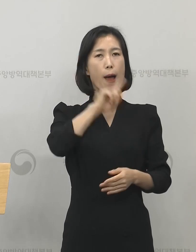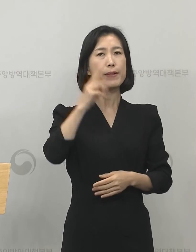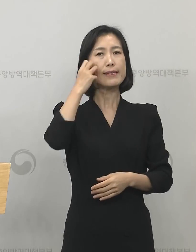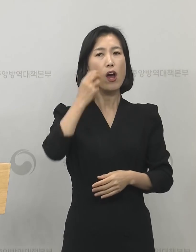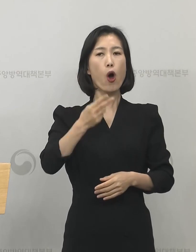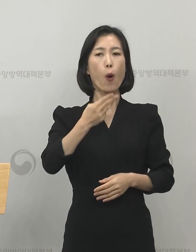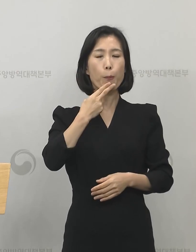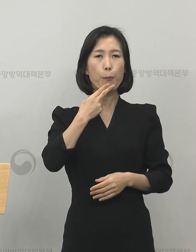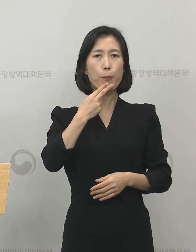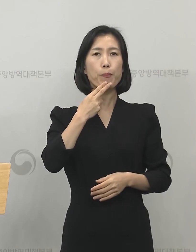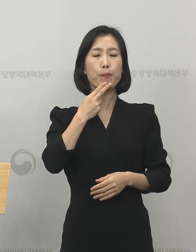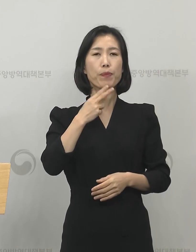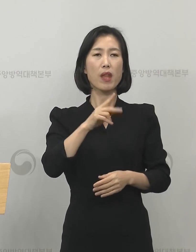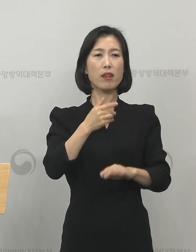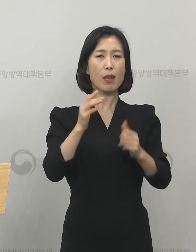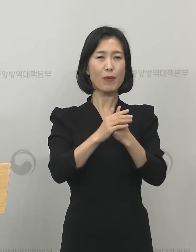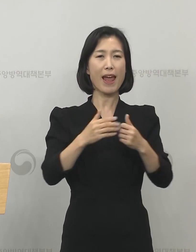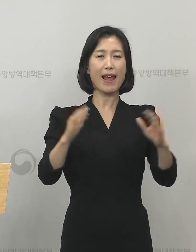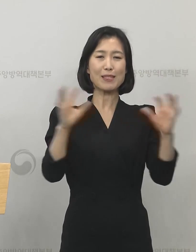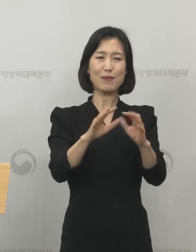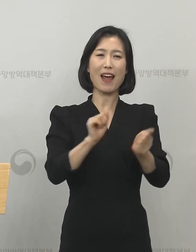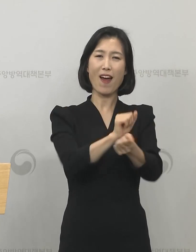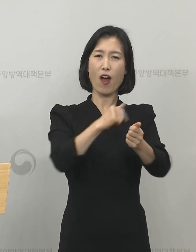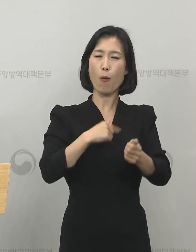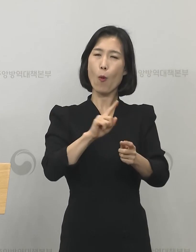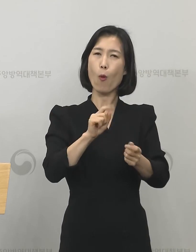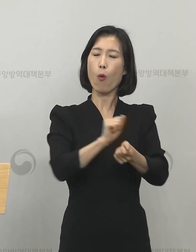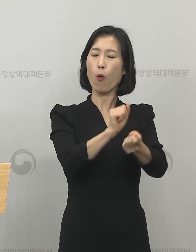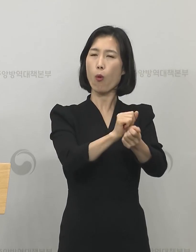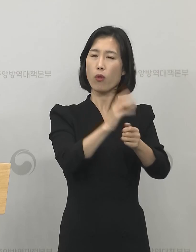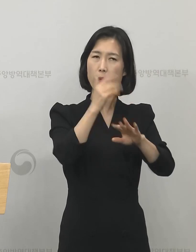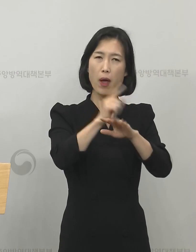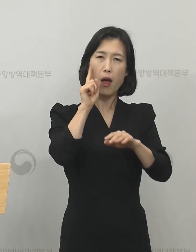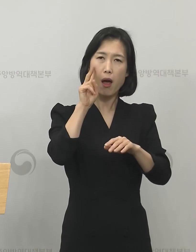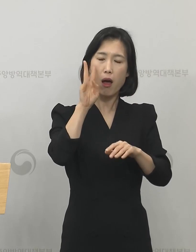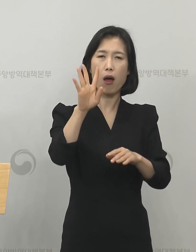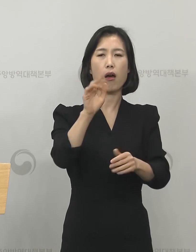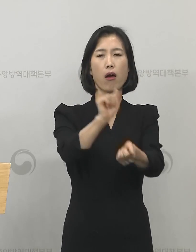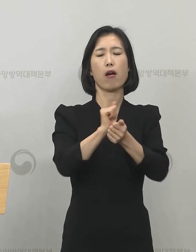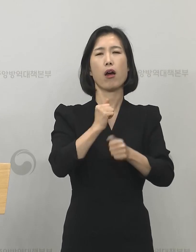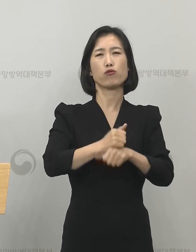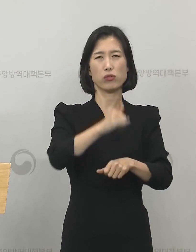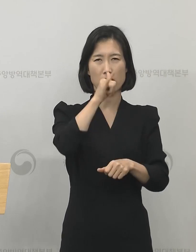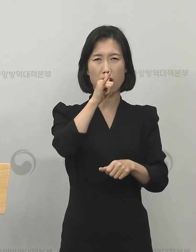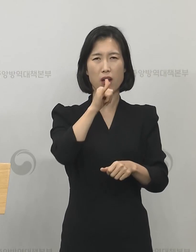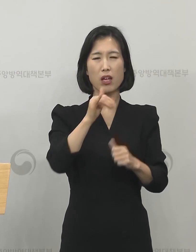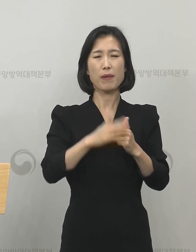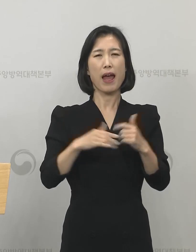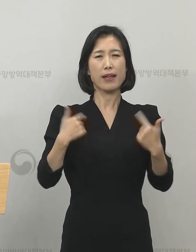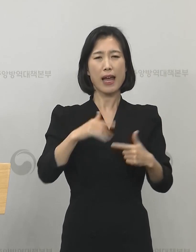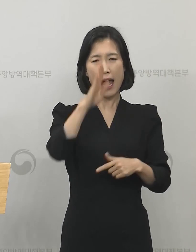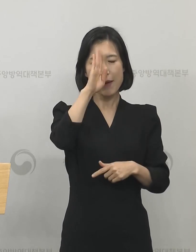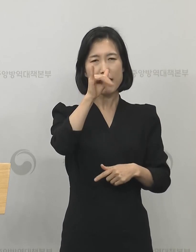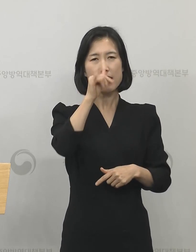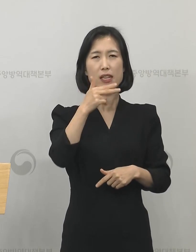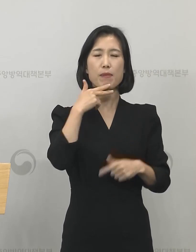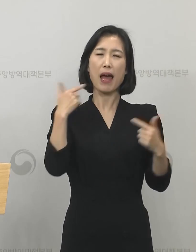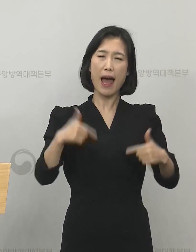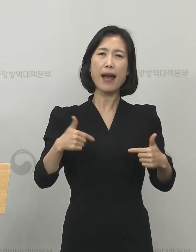감염 전파의 위험이 존재하므로 사회적 거리 두기와 개인 희생 수칙을 준수하는 것이 필요합니다.